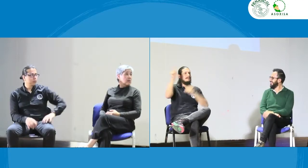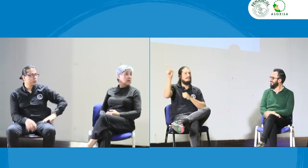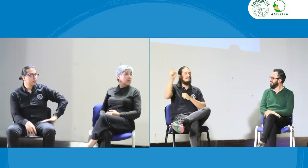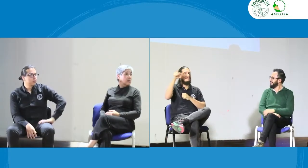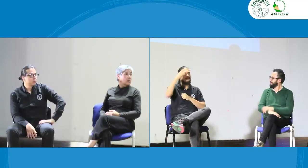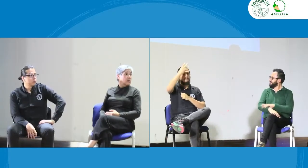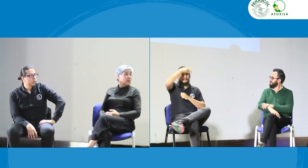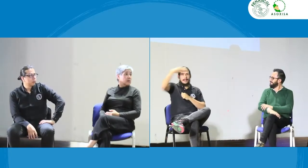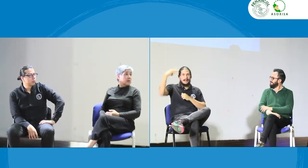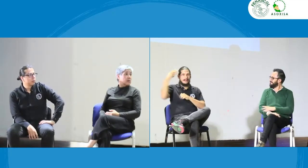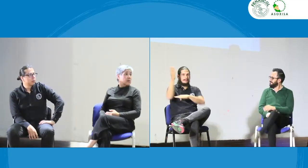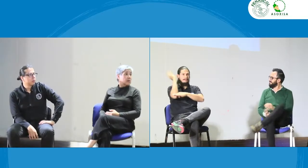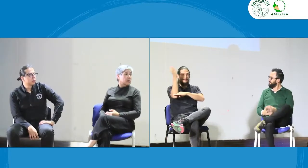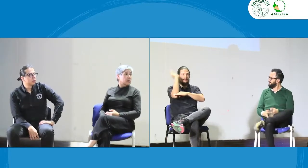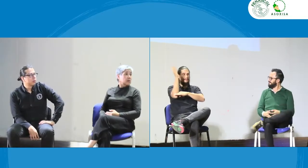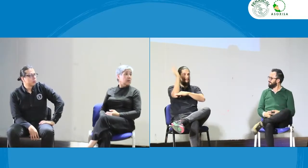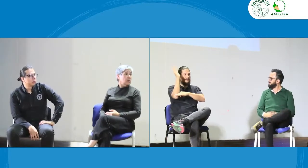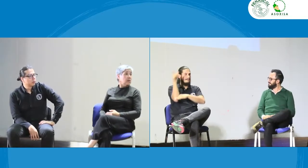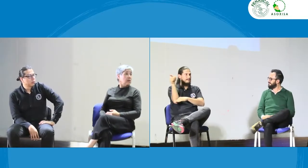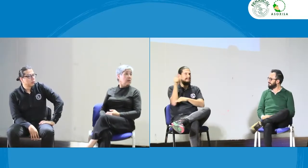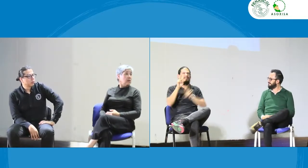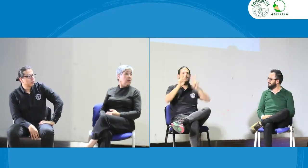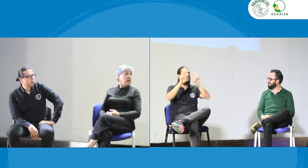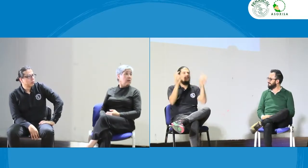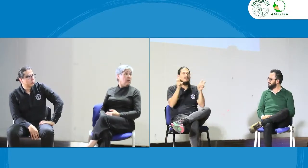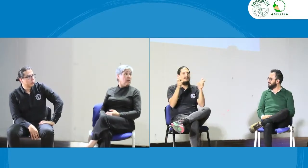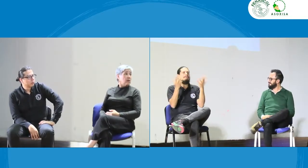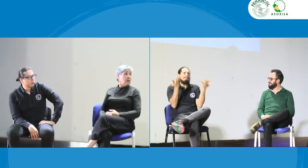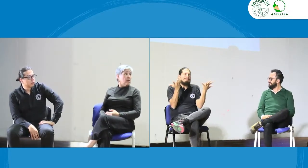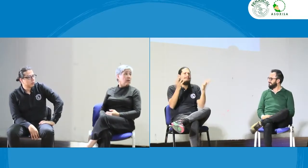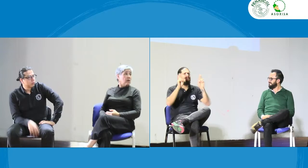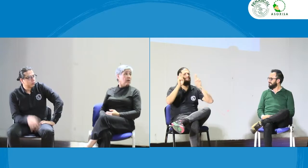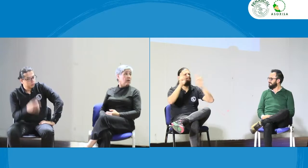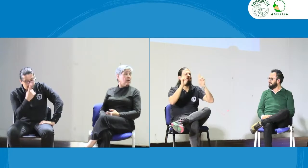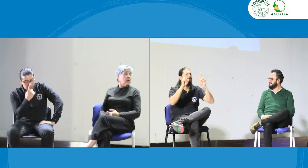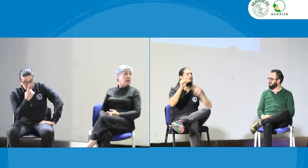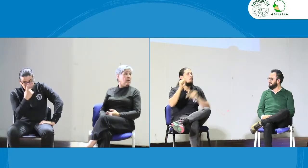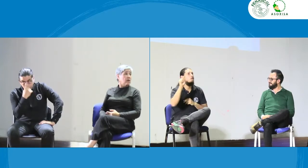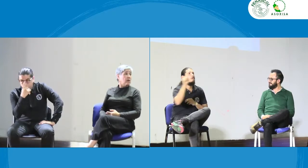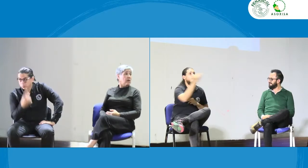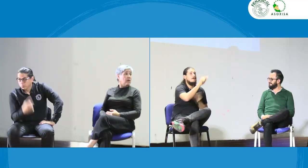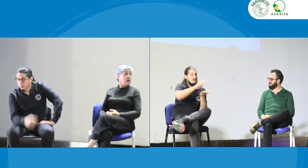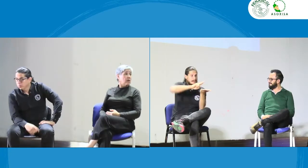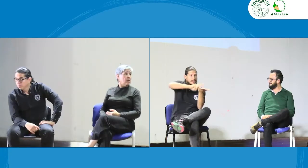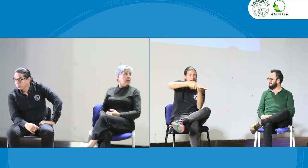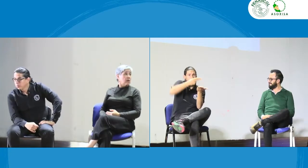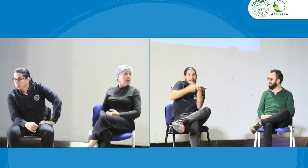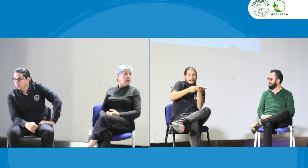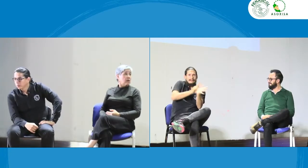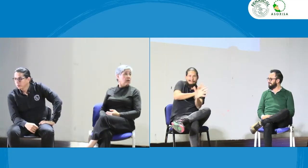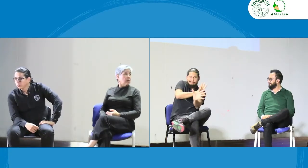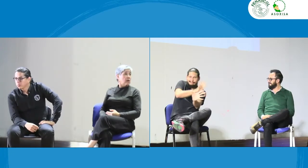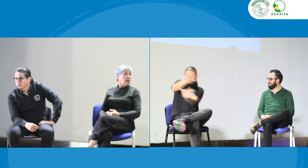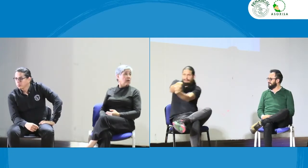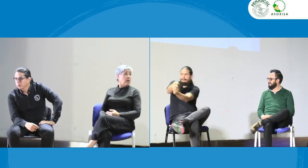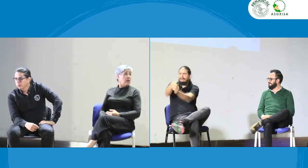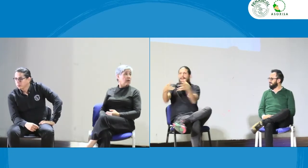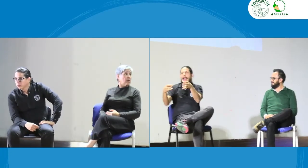reflexión muy importante en cuanto a Margarita que nos hacía su exposición, su ponencia instituto decía bueno, los